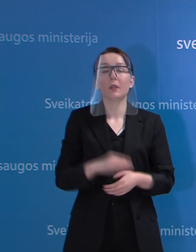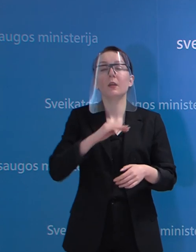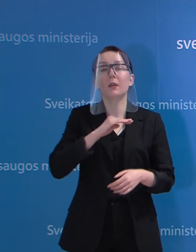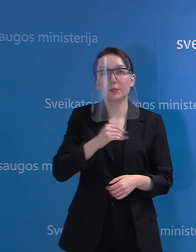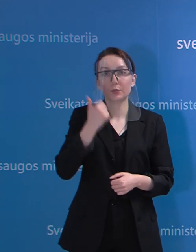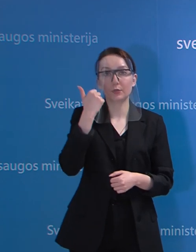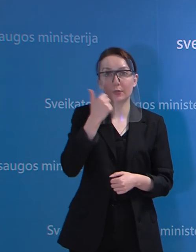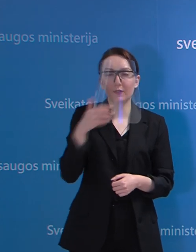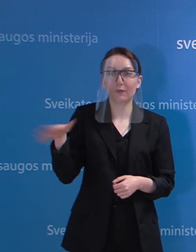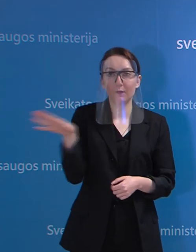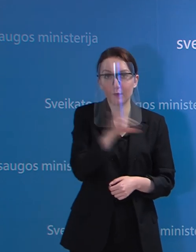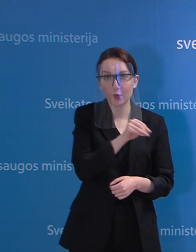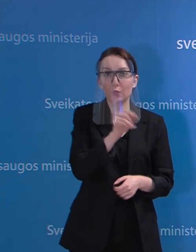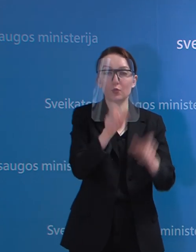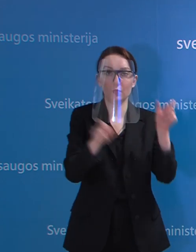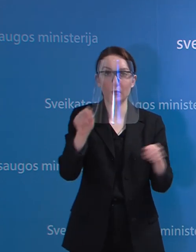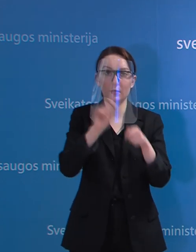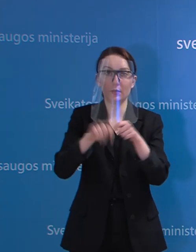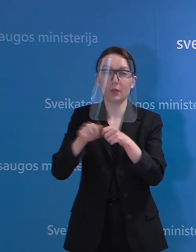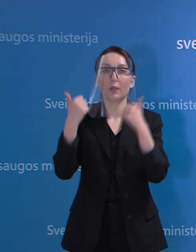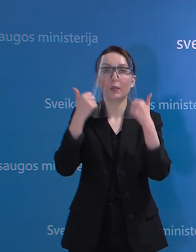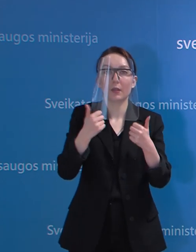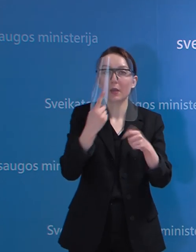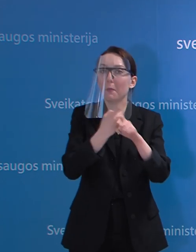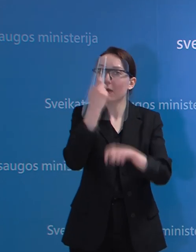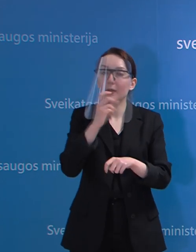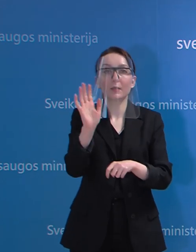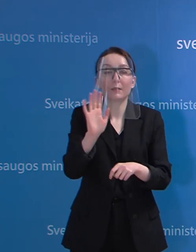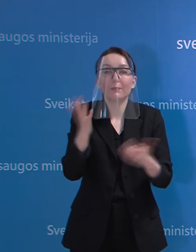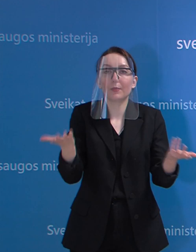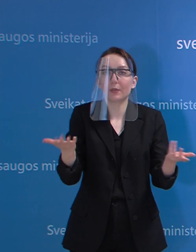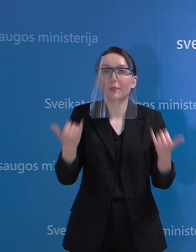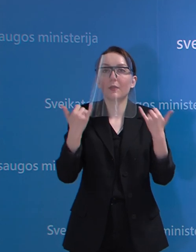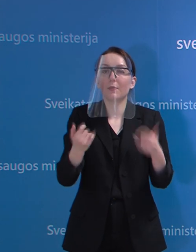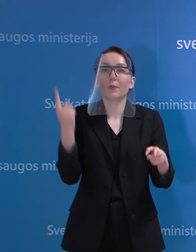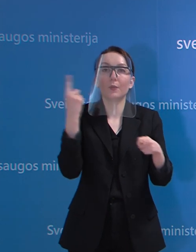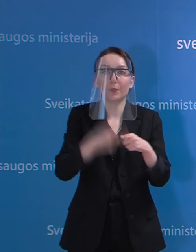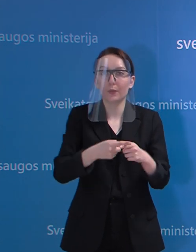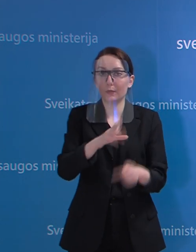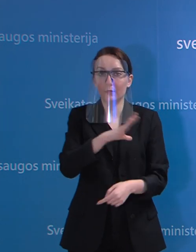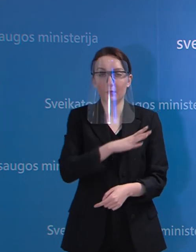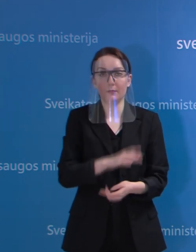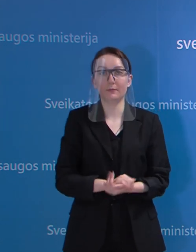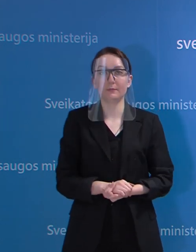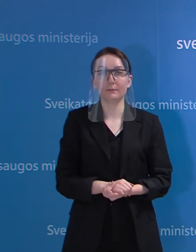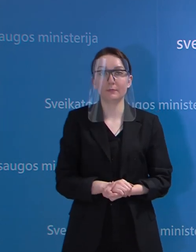labai gerai ištirti visus gyventojus, ne po kartą, bet tokios galimybės tiesiog fiziškai nėra.